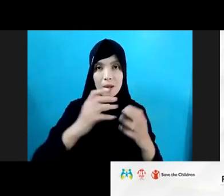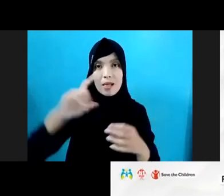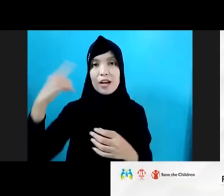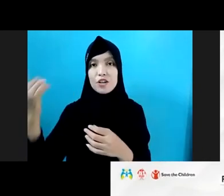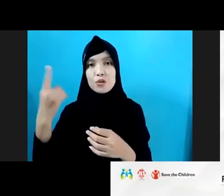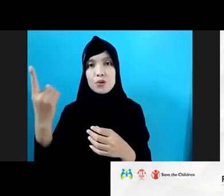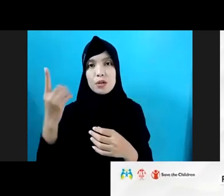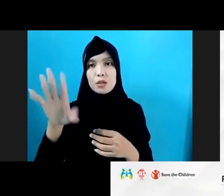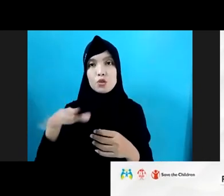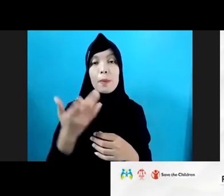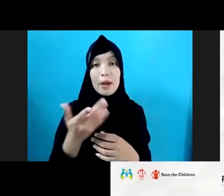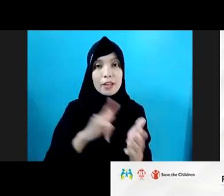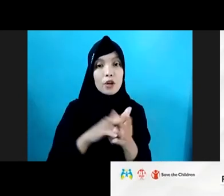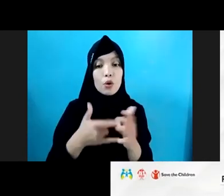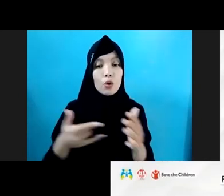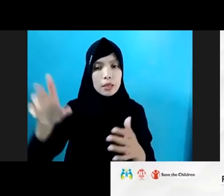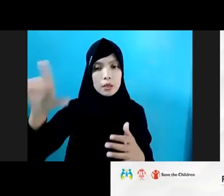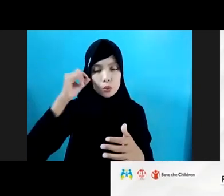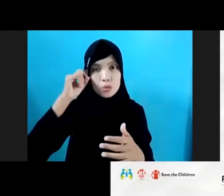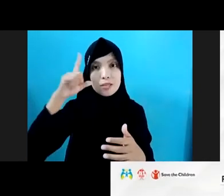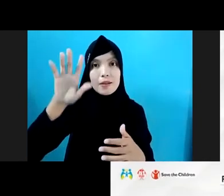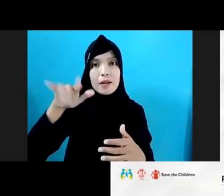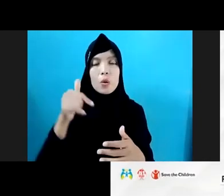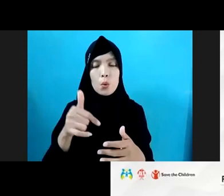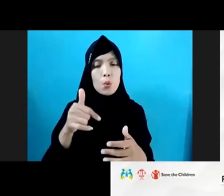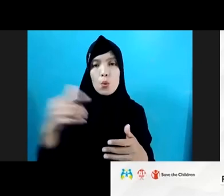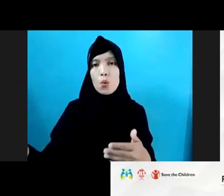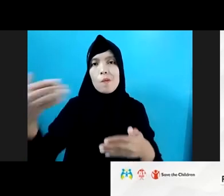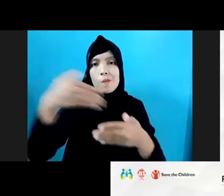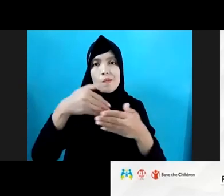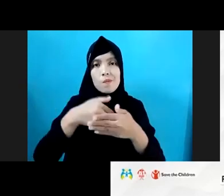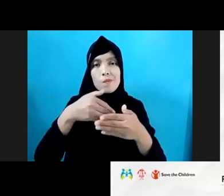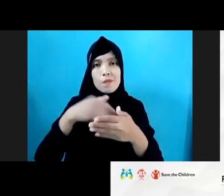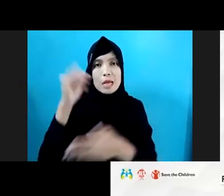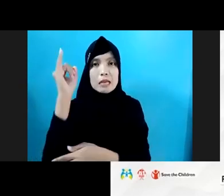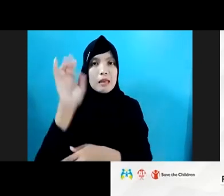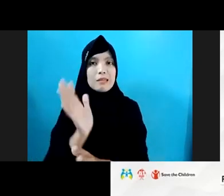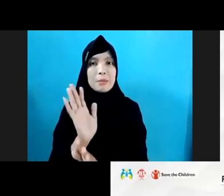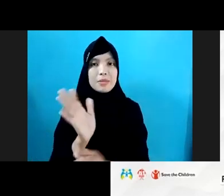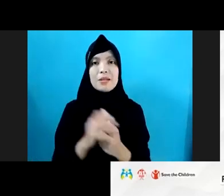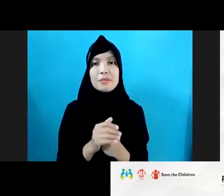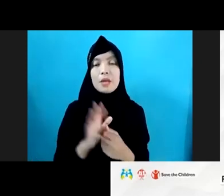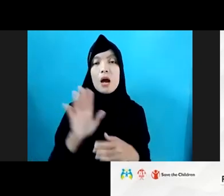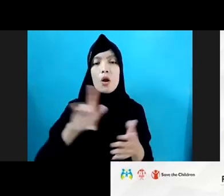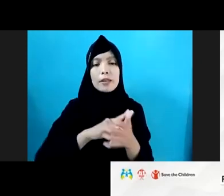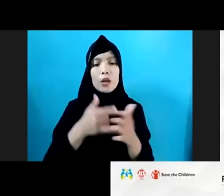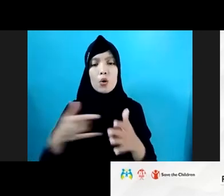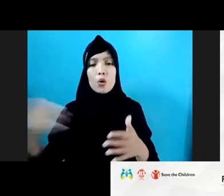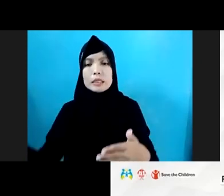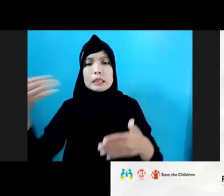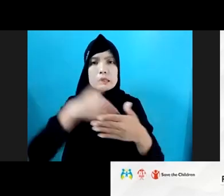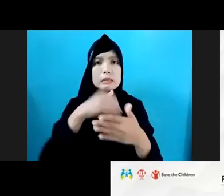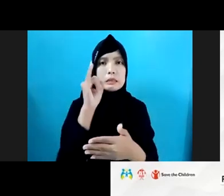mereka aware teknologi mereka itu tidak bisa disusupin dan tidak bisa dimanfaatkan. Selagi teknologi itu masih bisa disusupin dan dimanfaatkan,